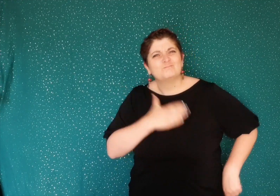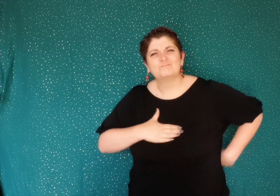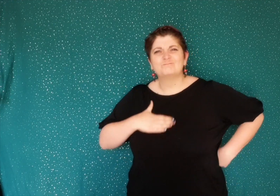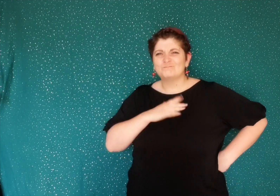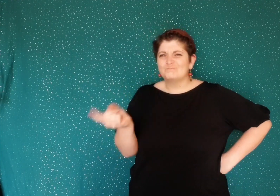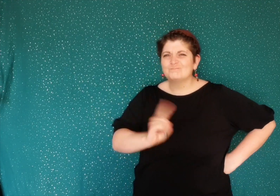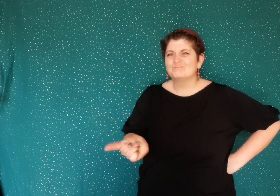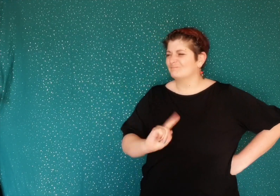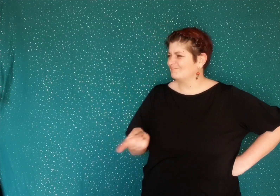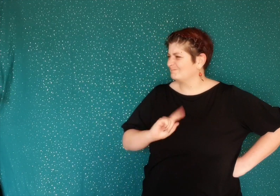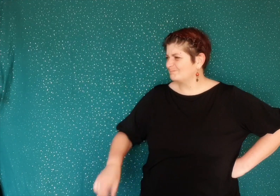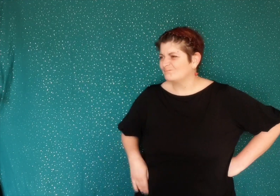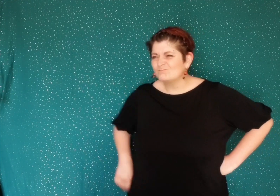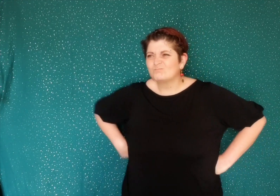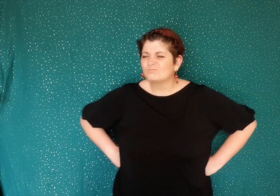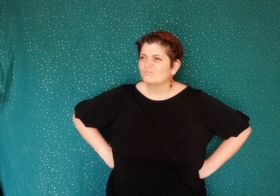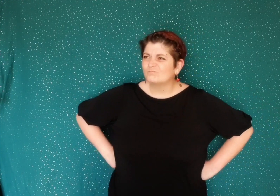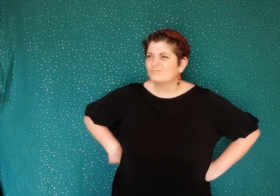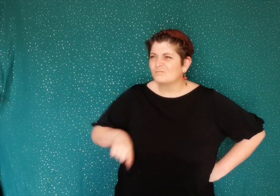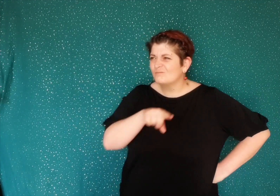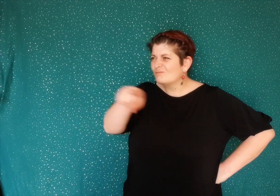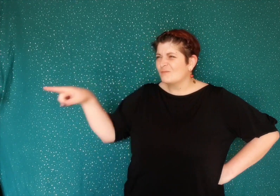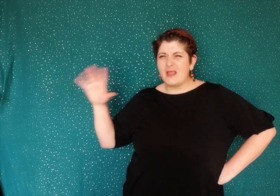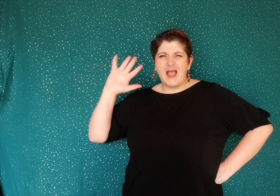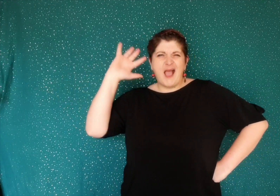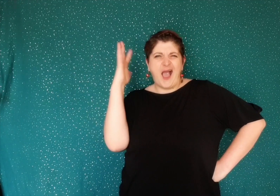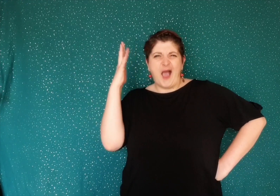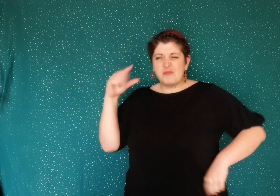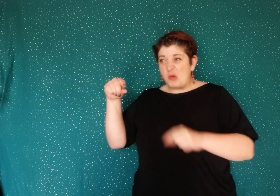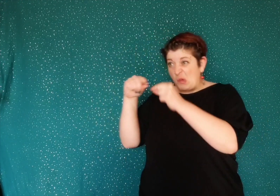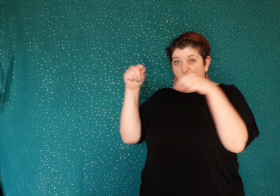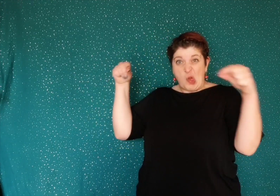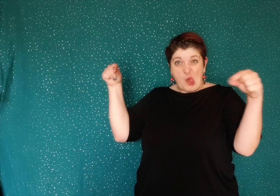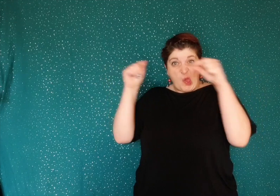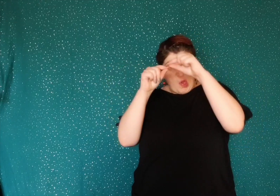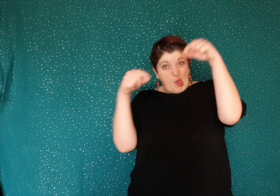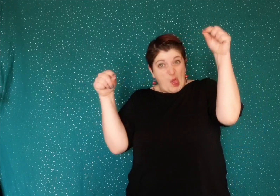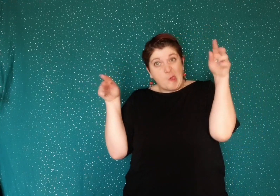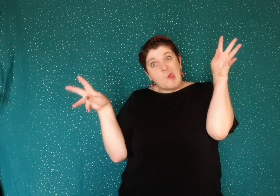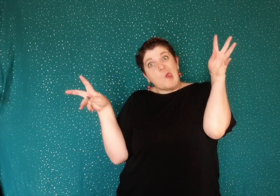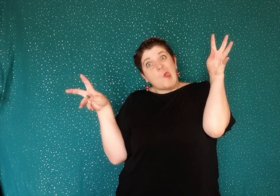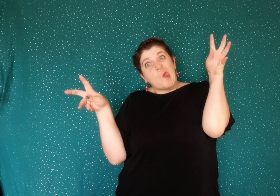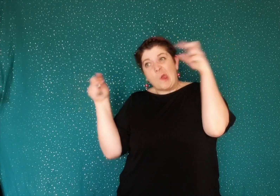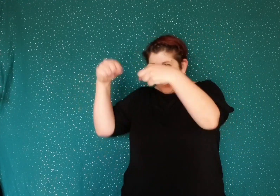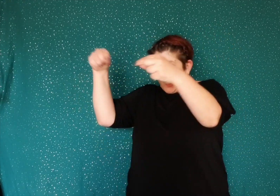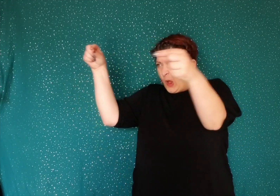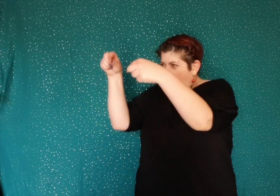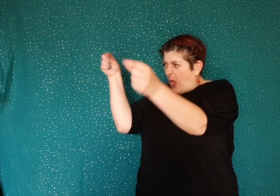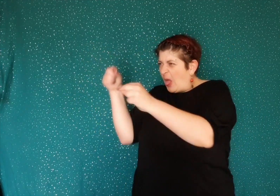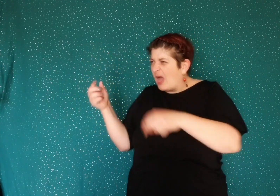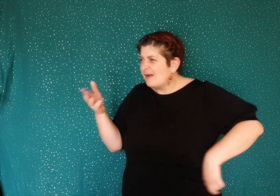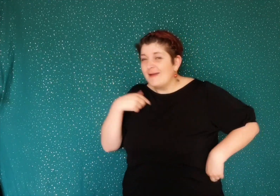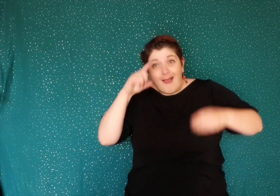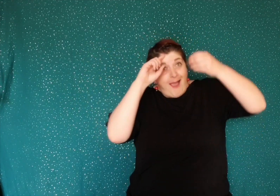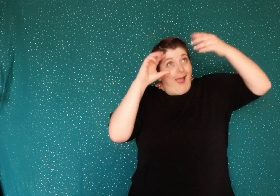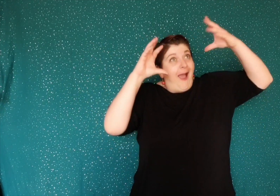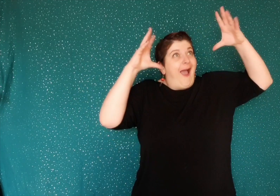il n'est toujours pas satisfait les arbres nus les l'air échevelé